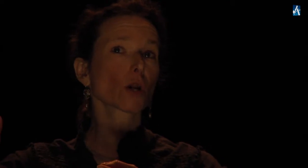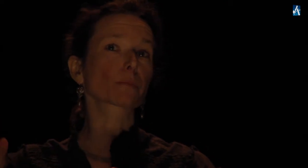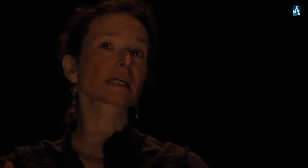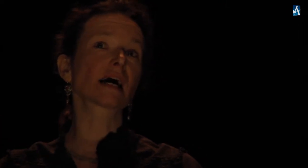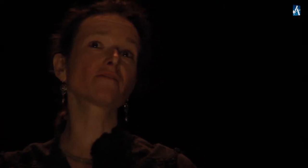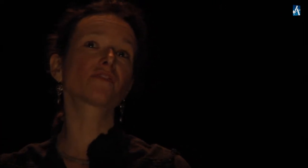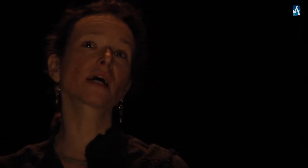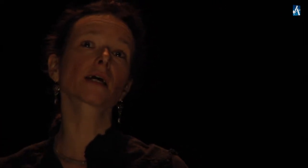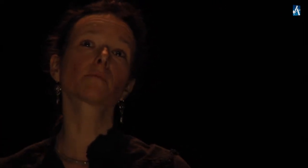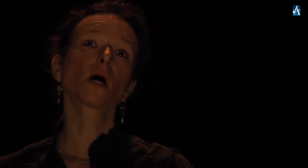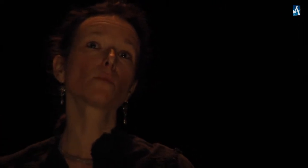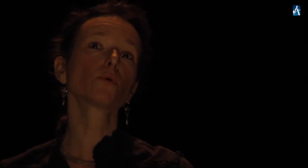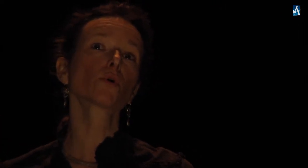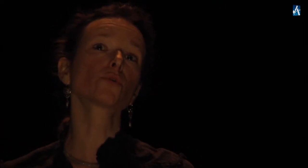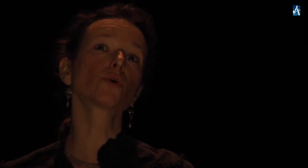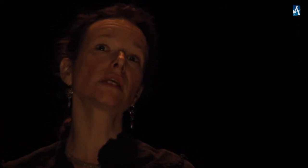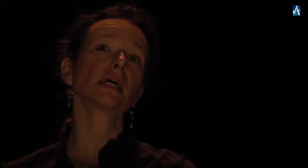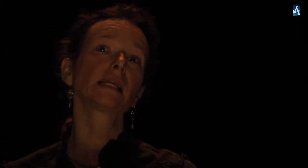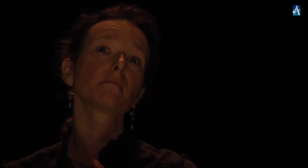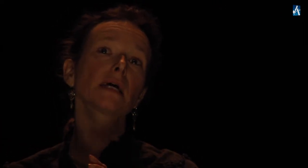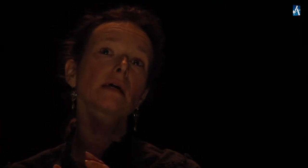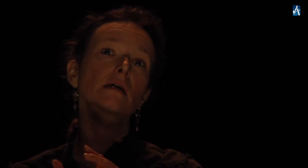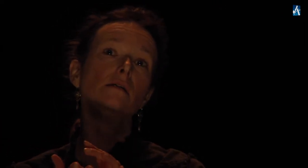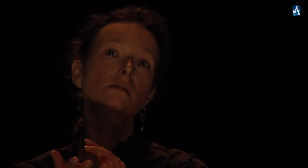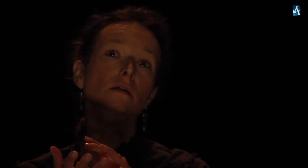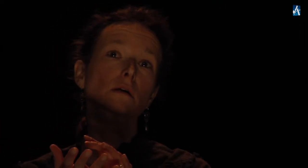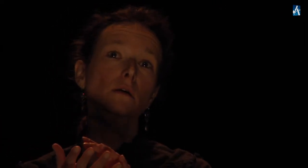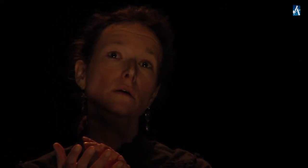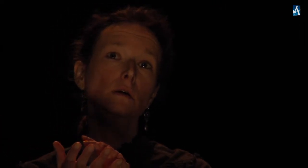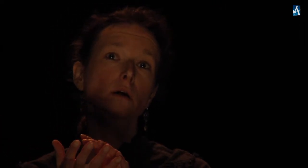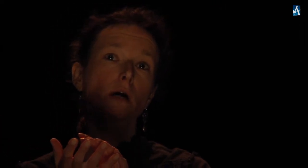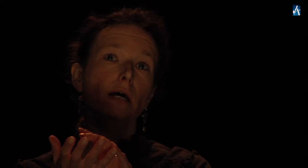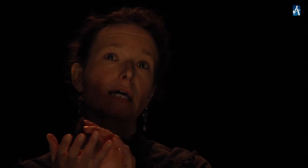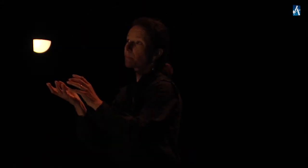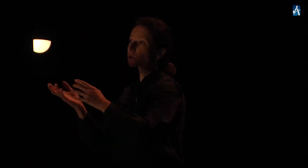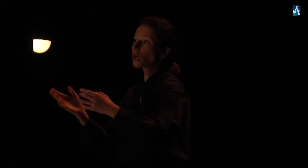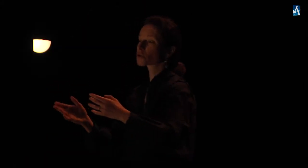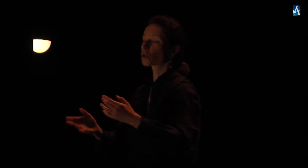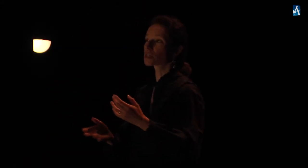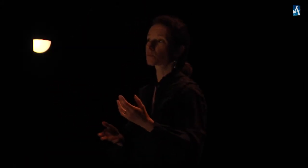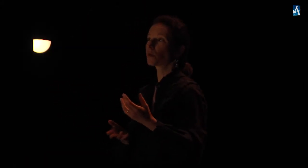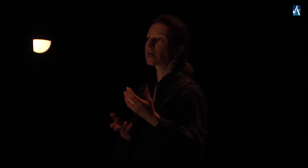'heure prit enfin Pour nous donner les messes Et, burnant son esprit,